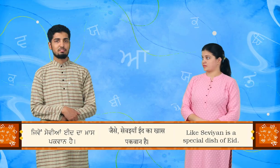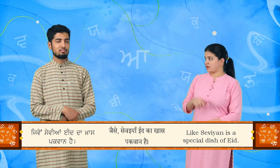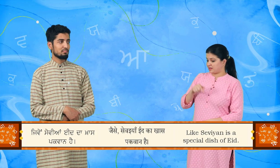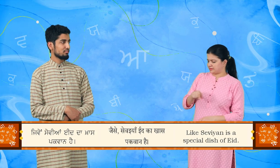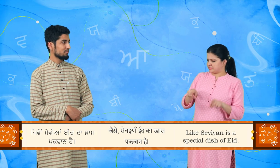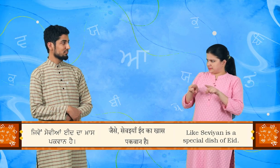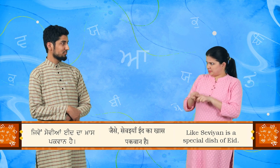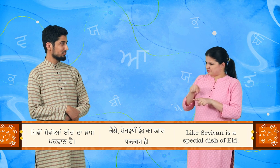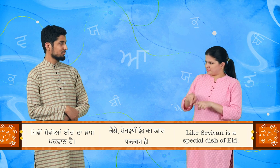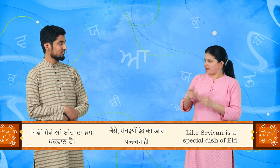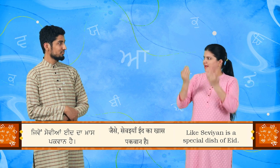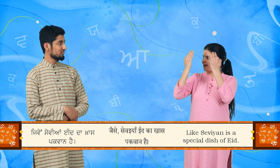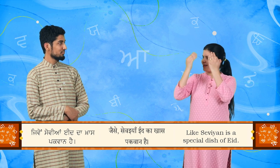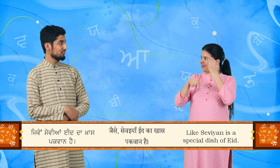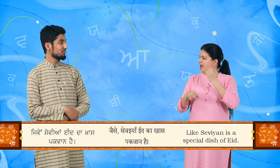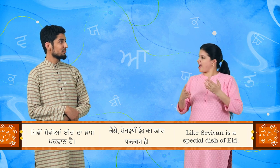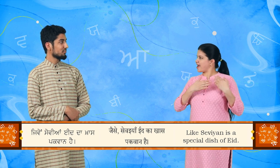जिमें सेवियां एद्धा खास पकवान है.